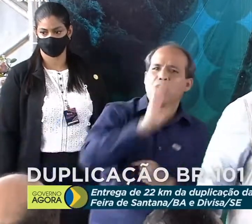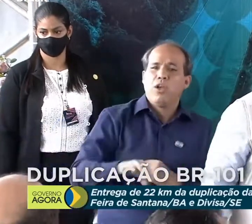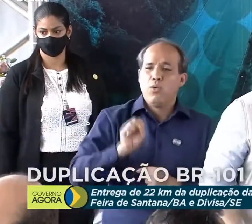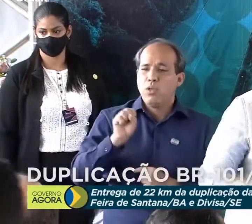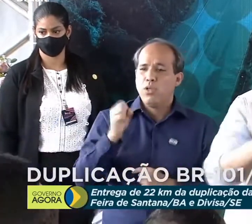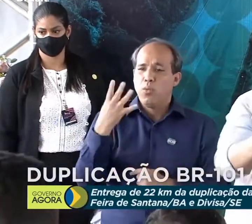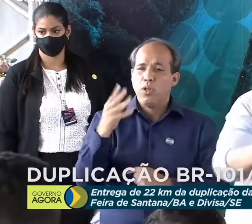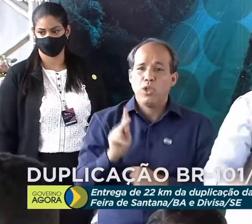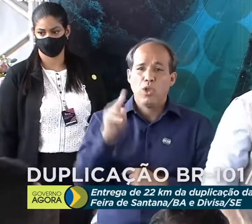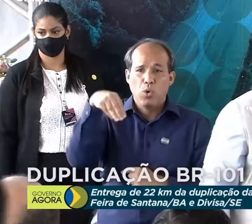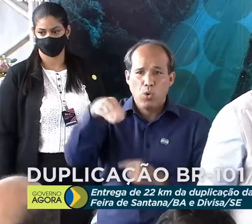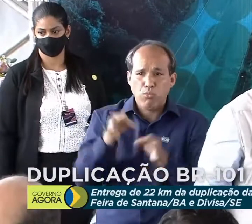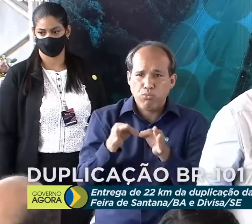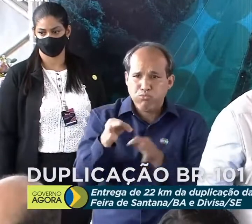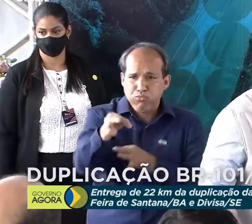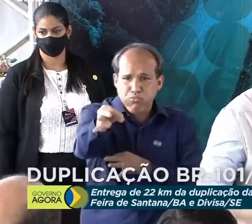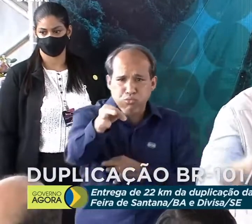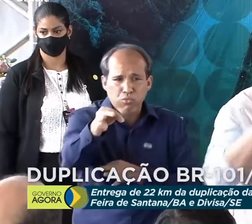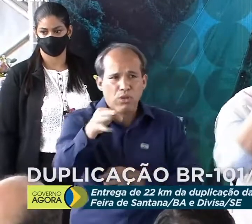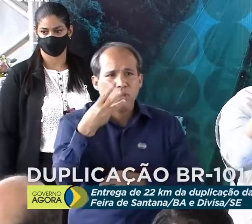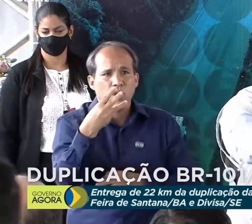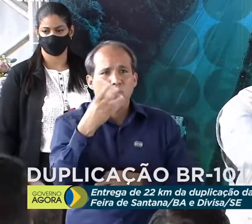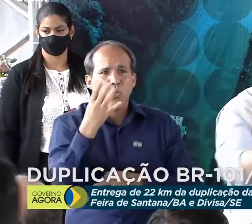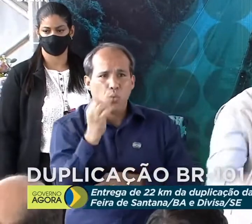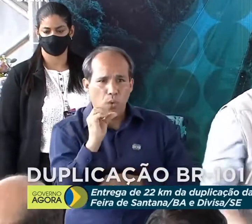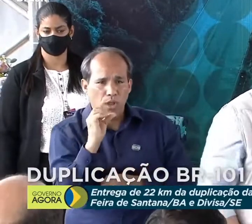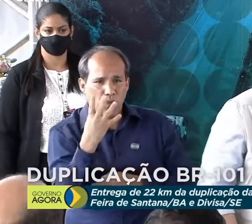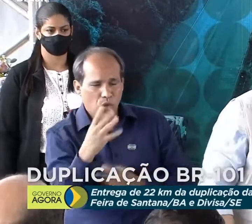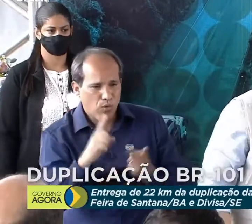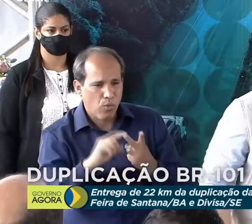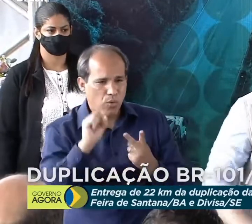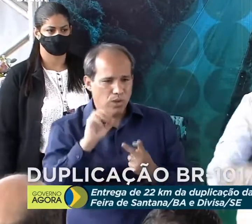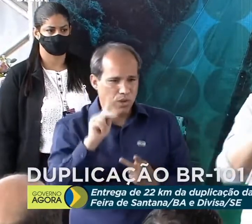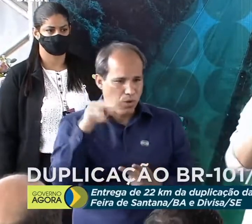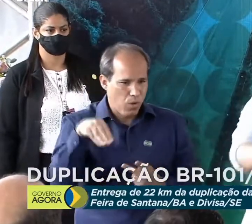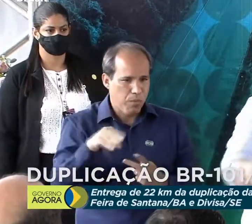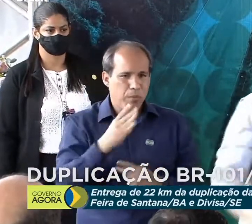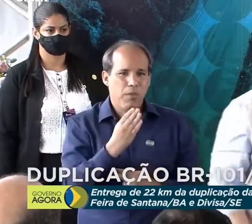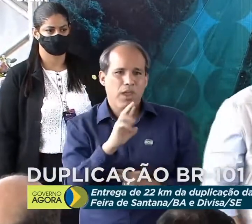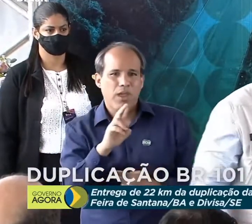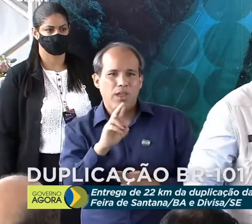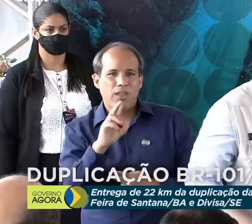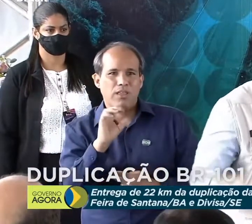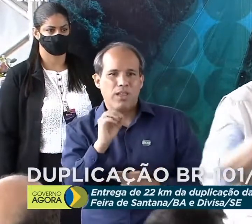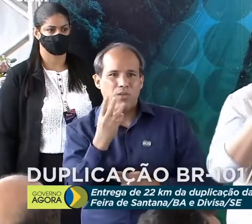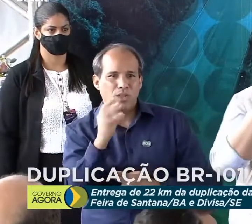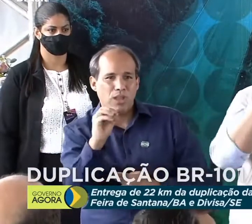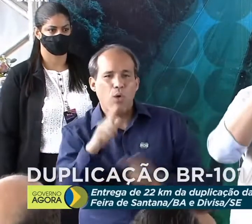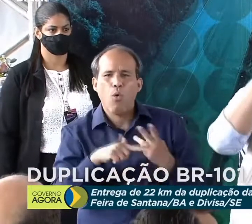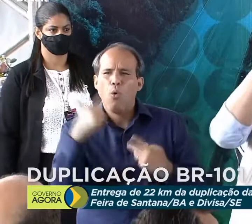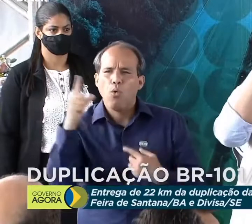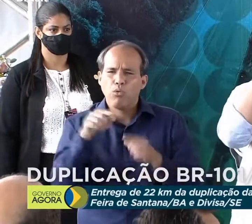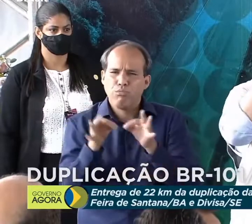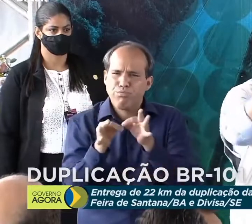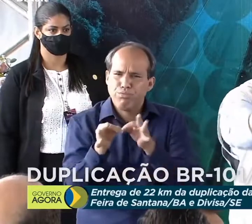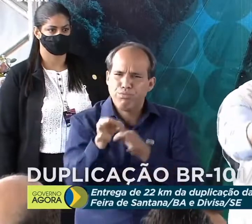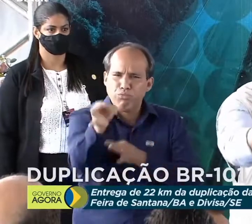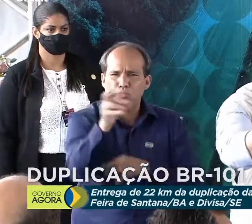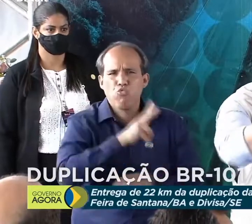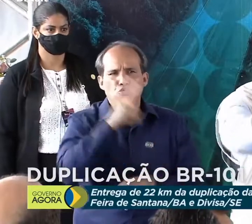quilômetros na BR-349, entregamos 80 quilômetros na BR-030, entregamos